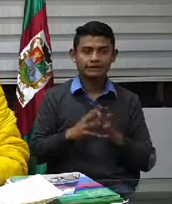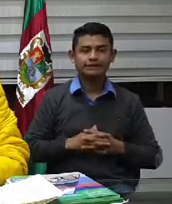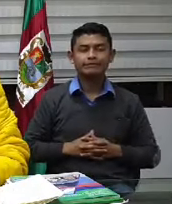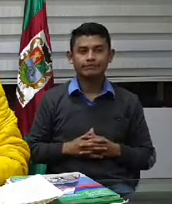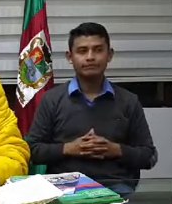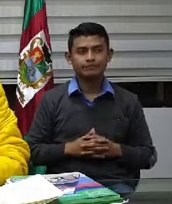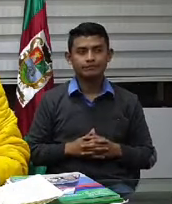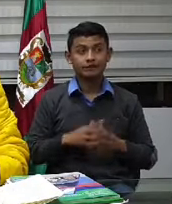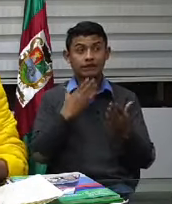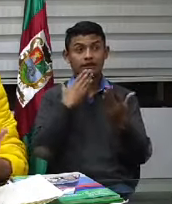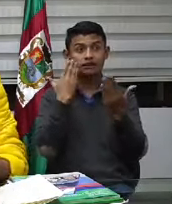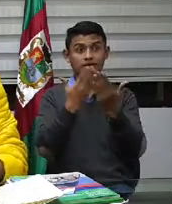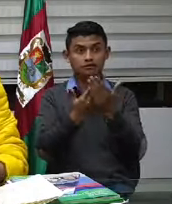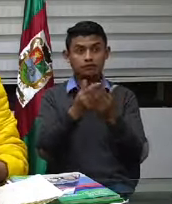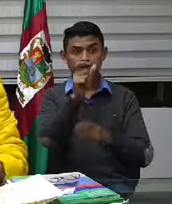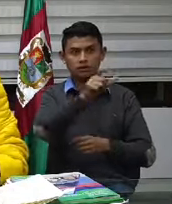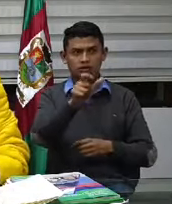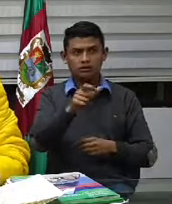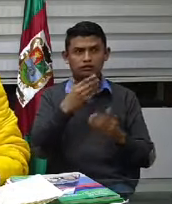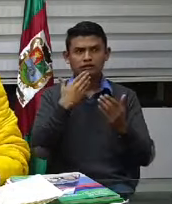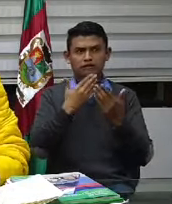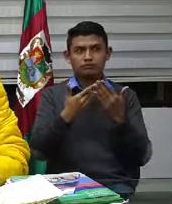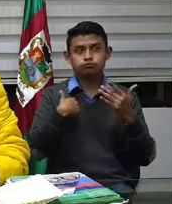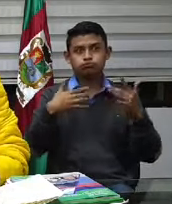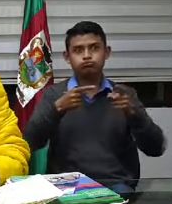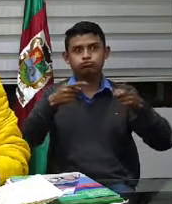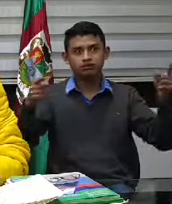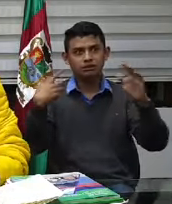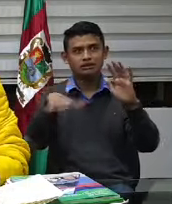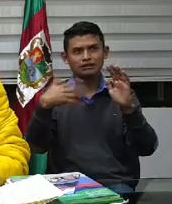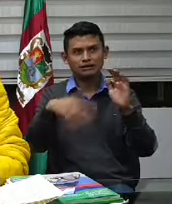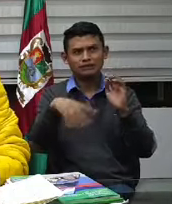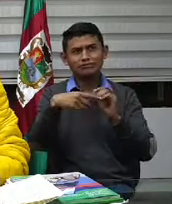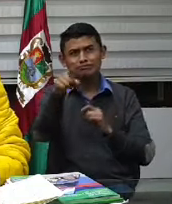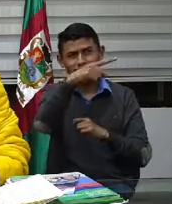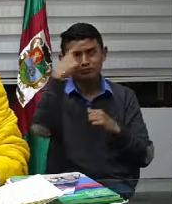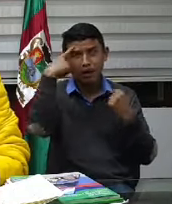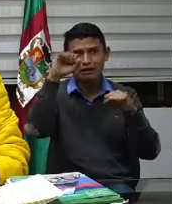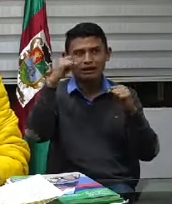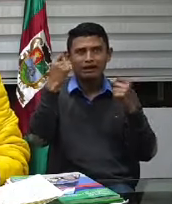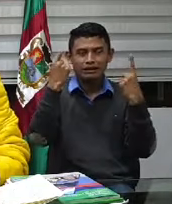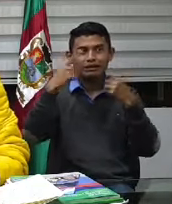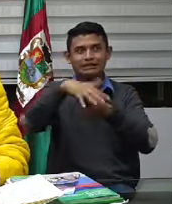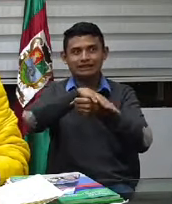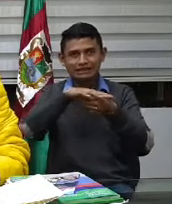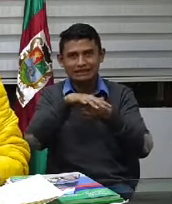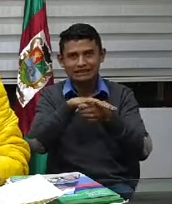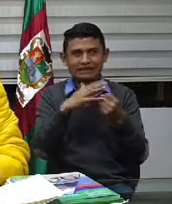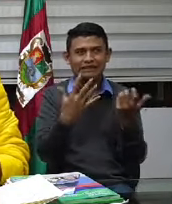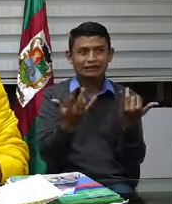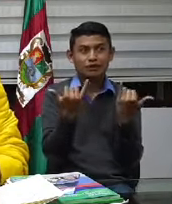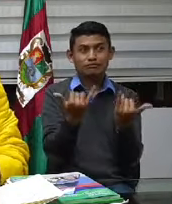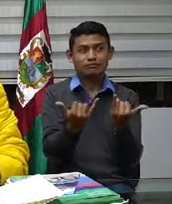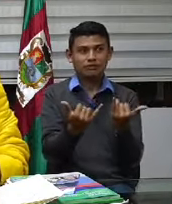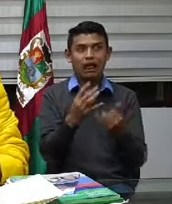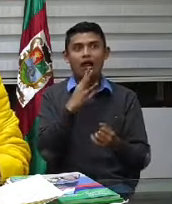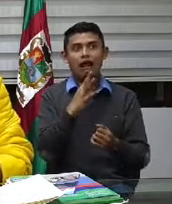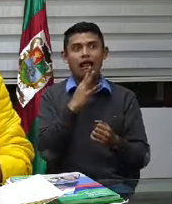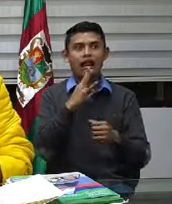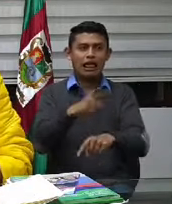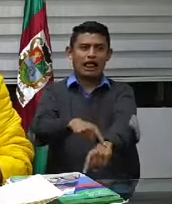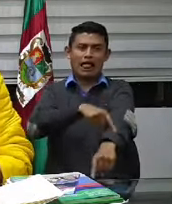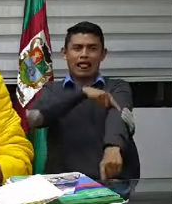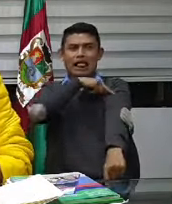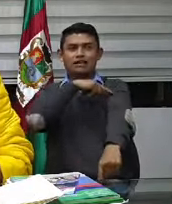agradecerles me extendí un poco pero entenderán ustedes que son temas muy sensibles yo creo pues que a veces que un